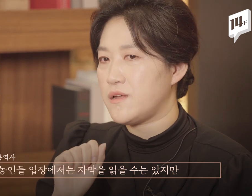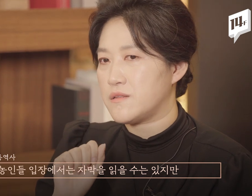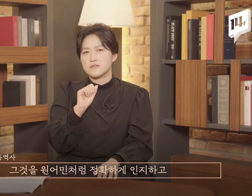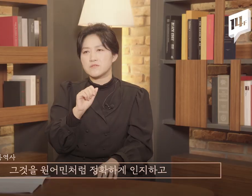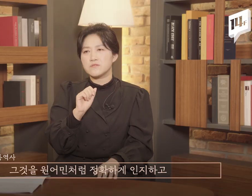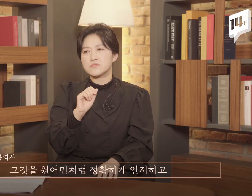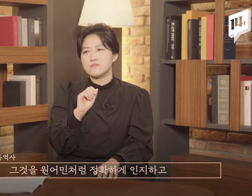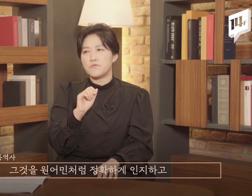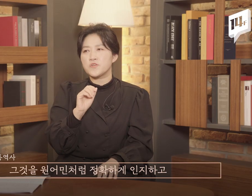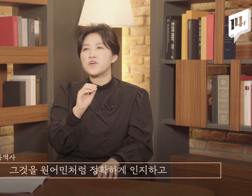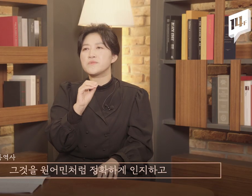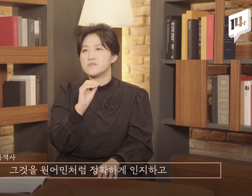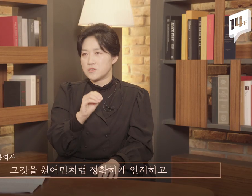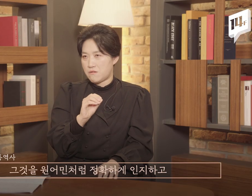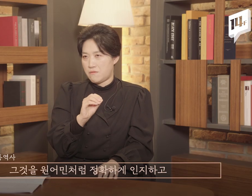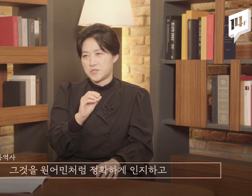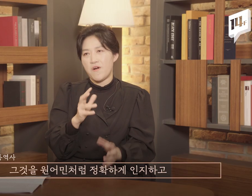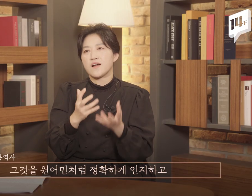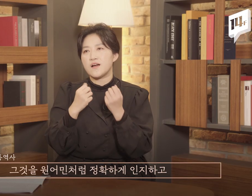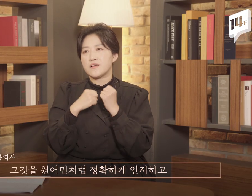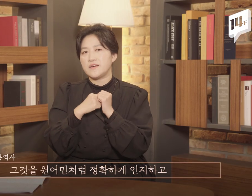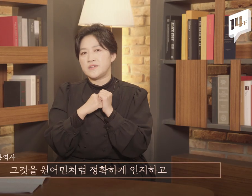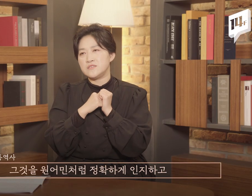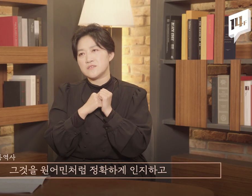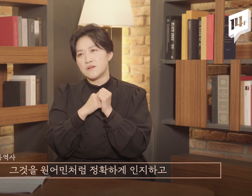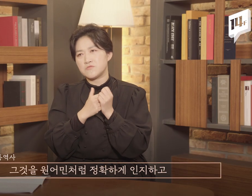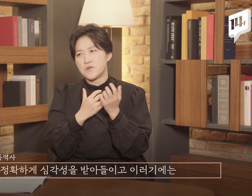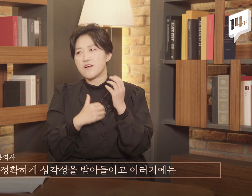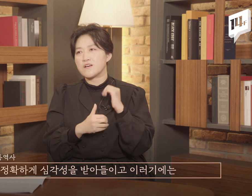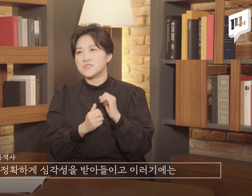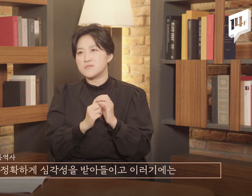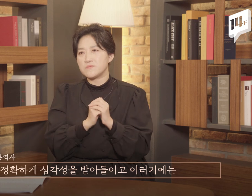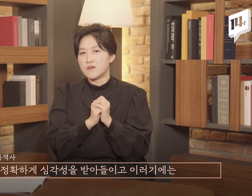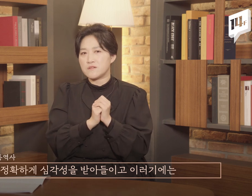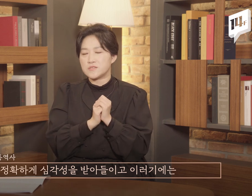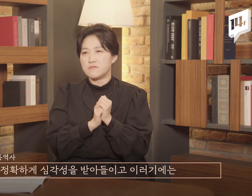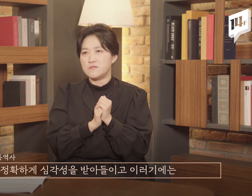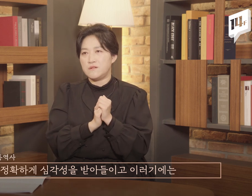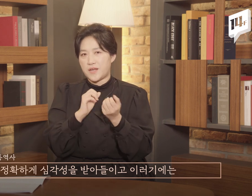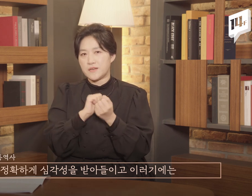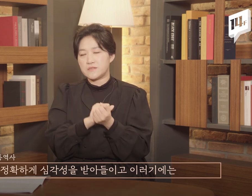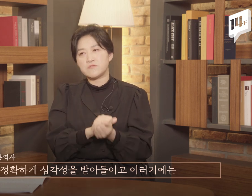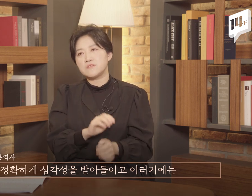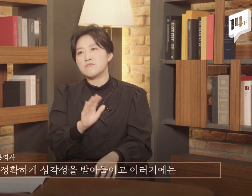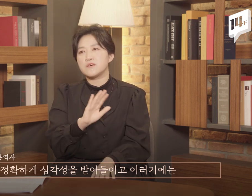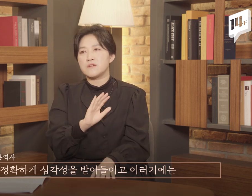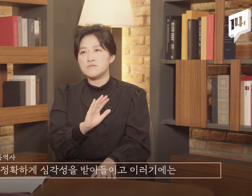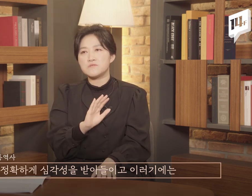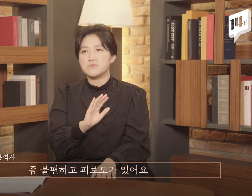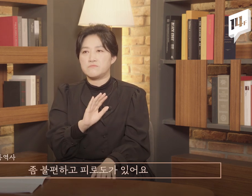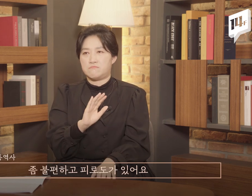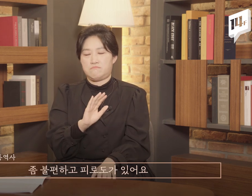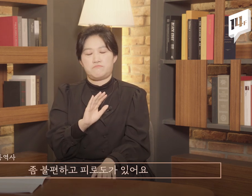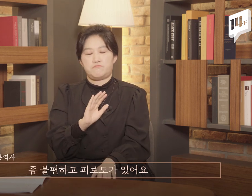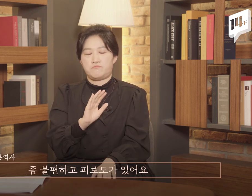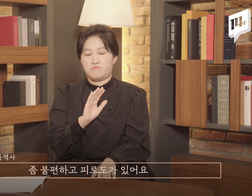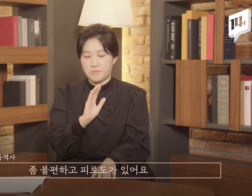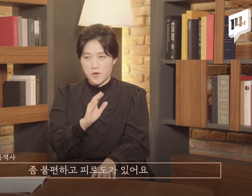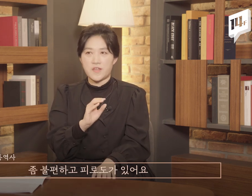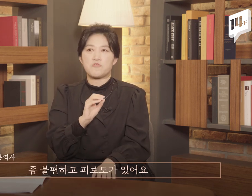그것을 원어민처럼 정확하게 인지하고 정확하게 심각성을 받아들이고 이러기에는 좀 불편하고